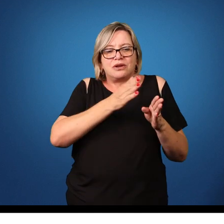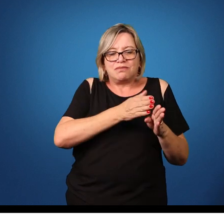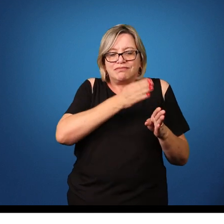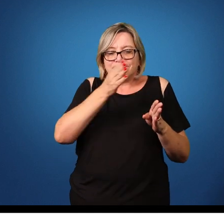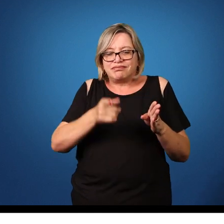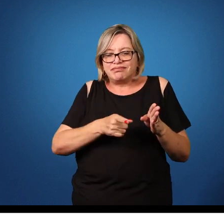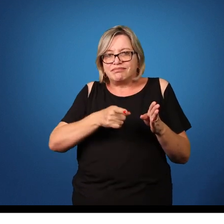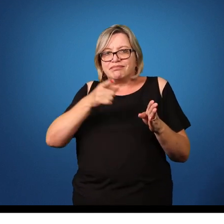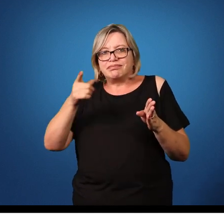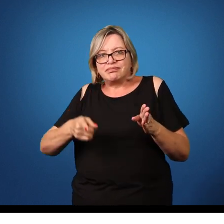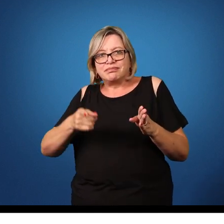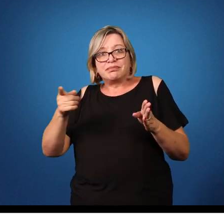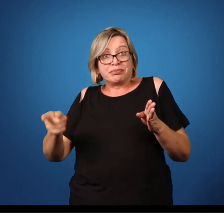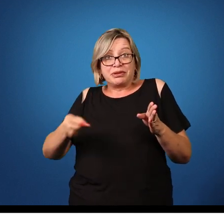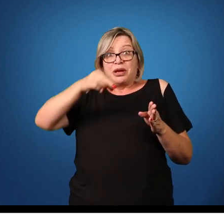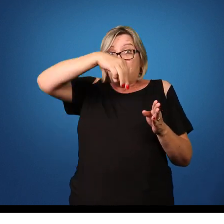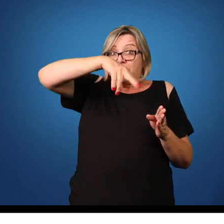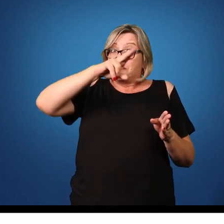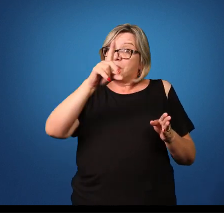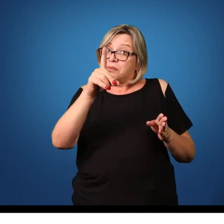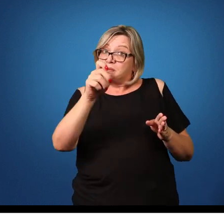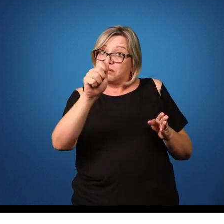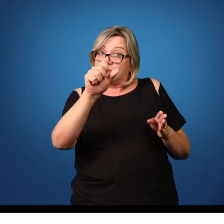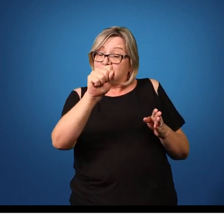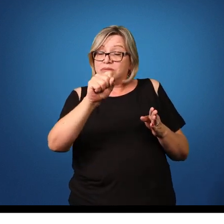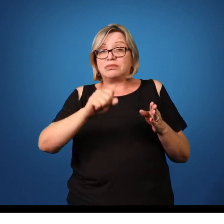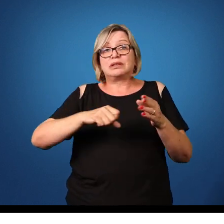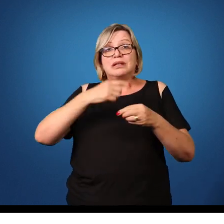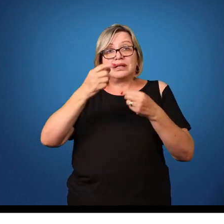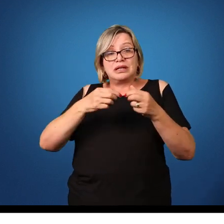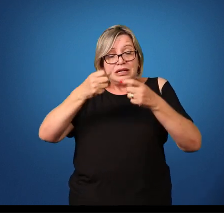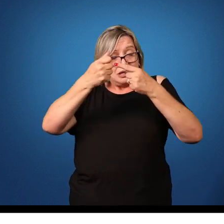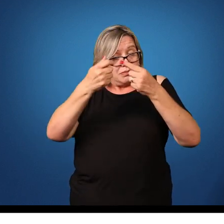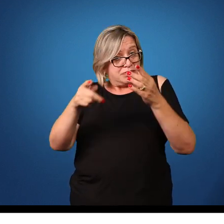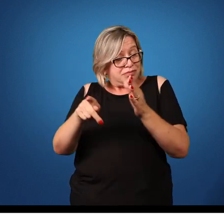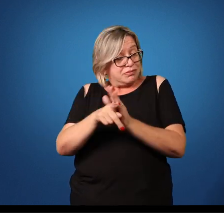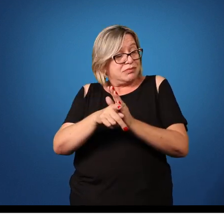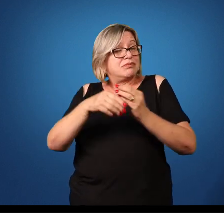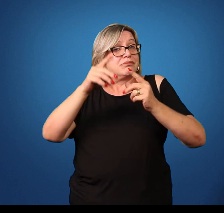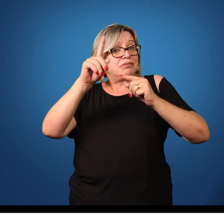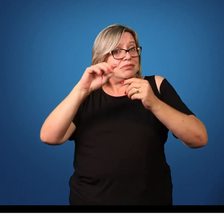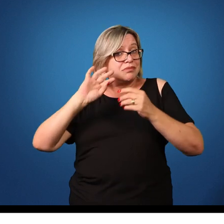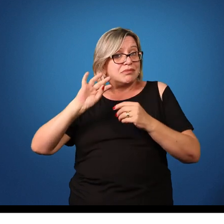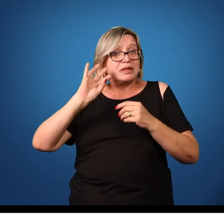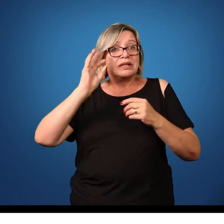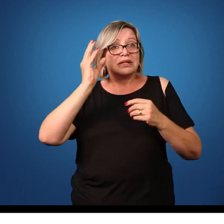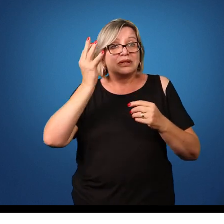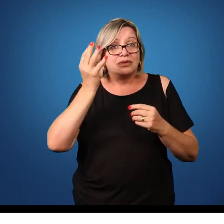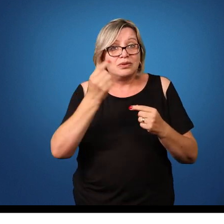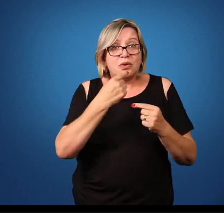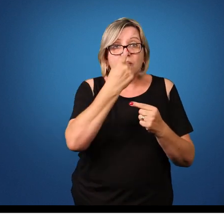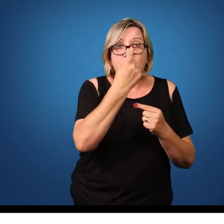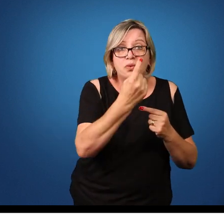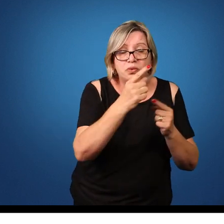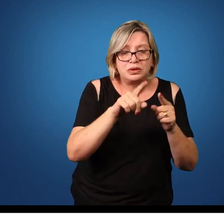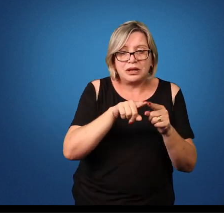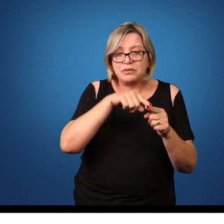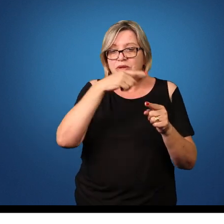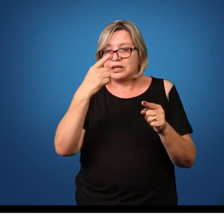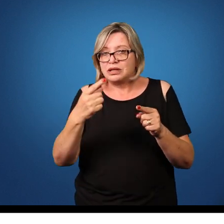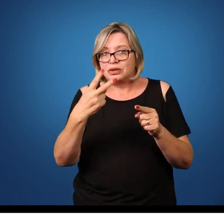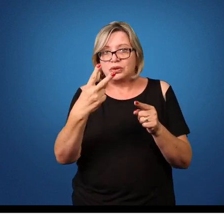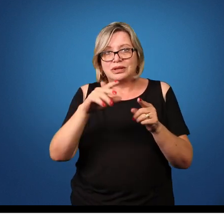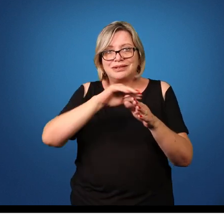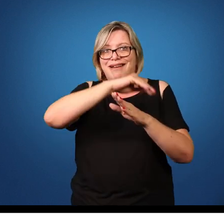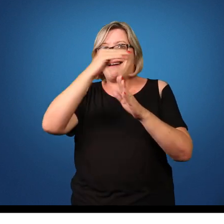estádios, por mudas, como nós tínhamos comentado anteriormente, que é característico dos nematóides, de larva 1 para larva 2